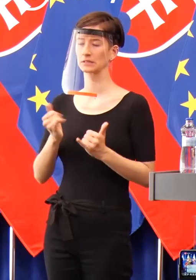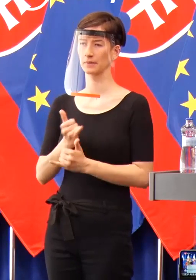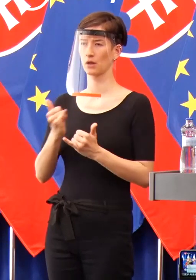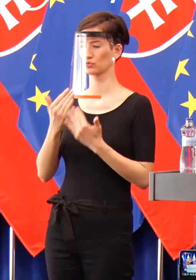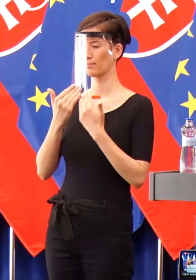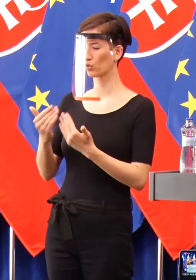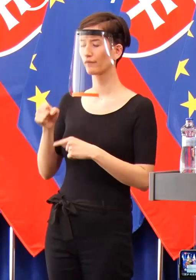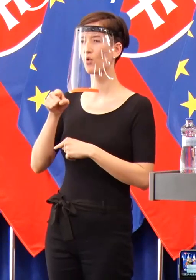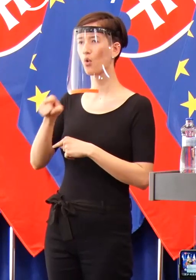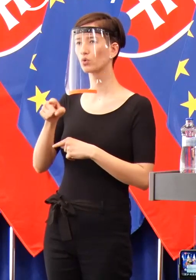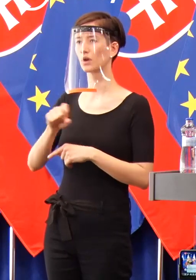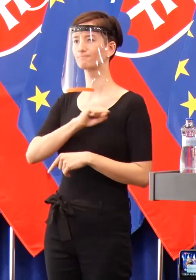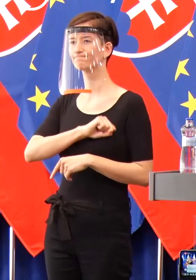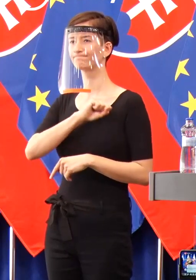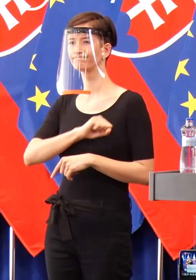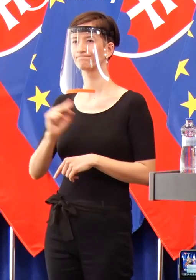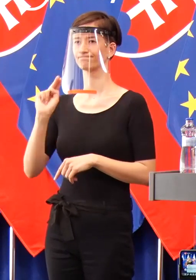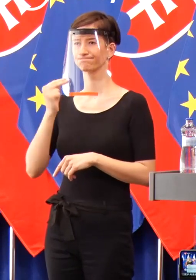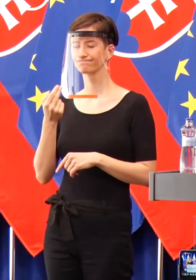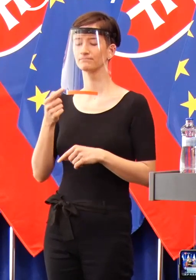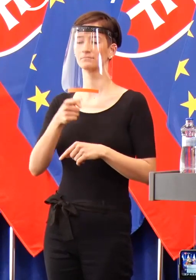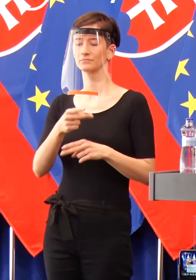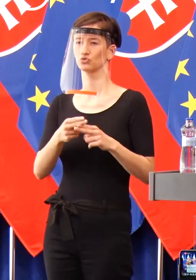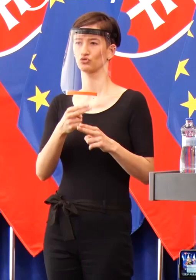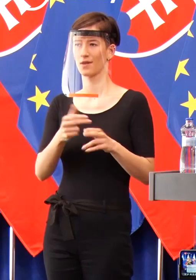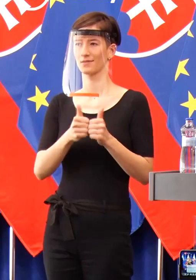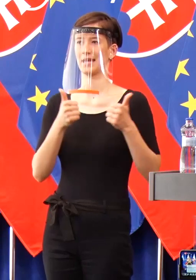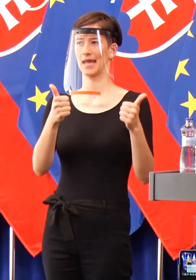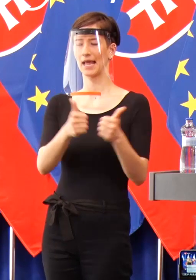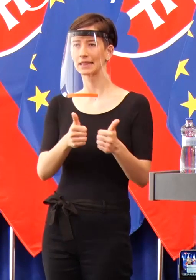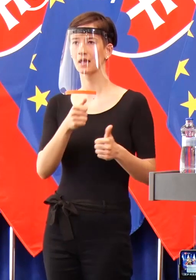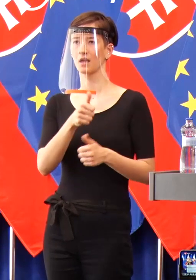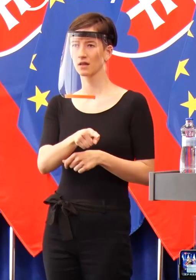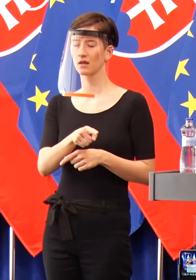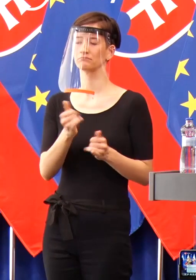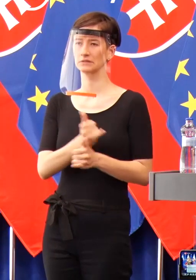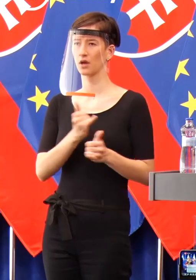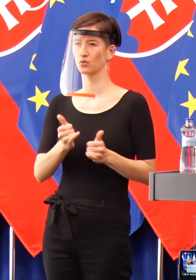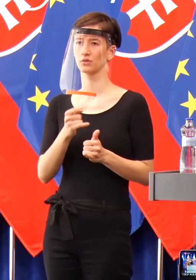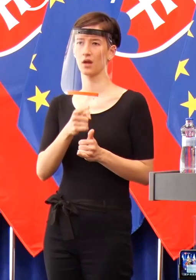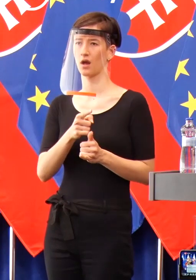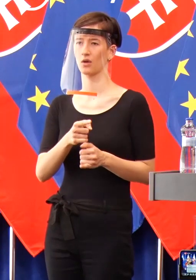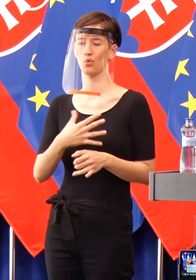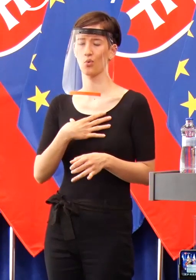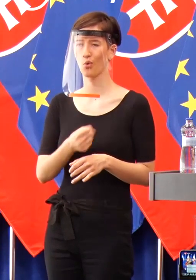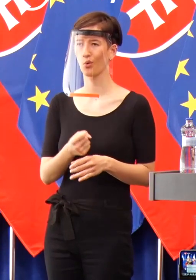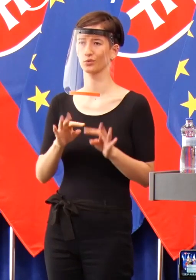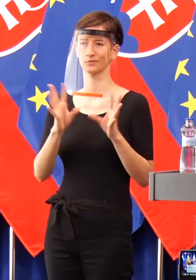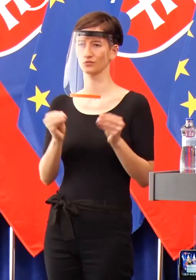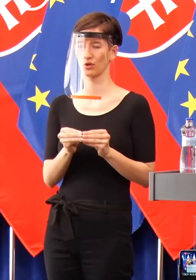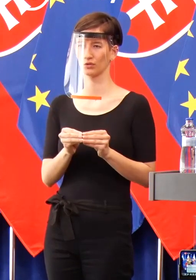zdravými aj títo nakazení tento svoj údel veľkoročný, pretože karanténa